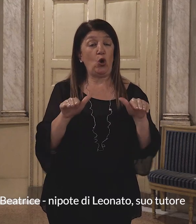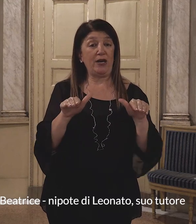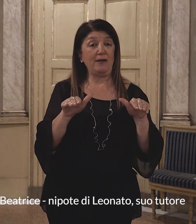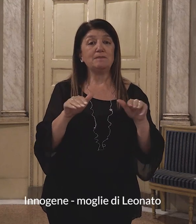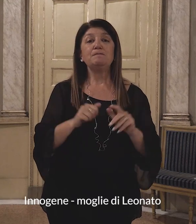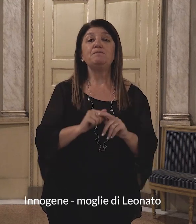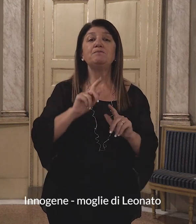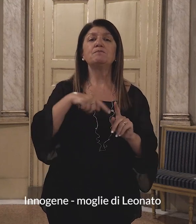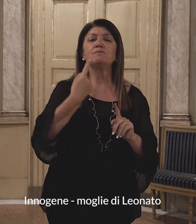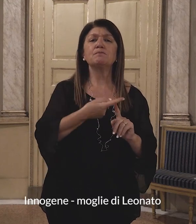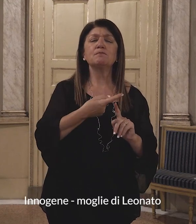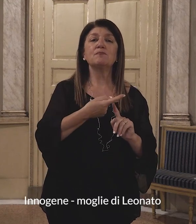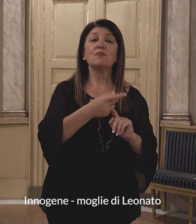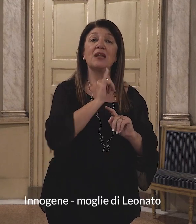Innogene, moglie di Leonato.